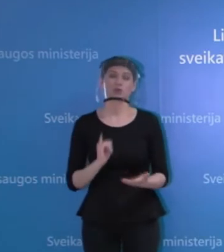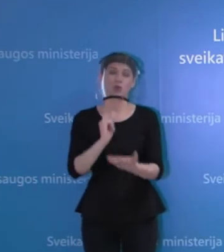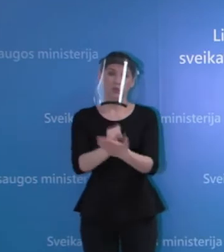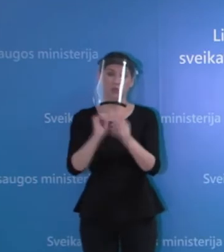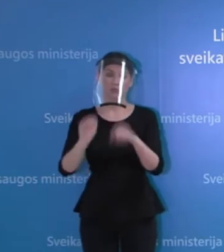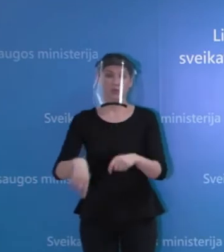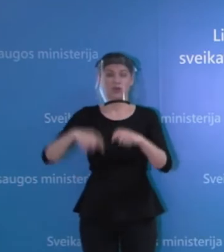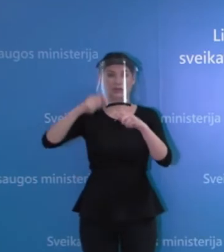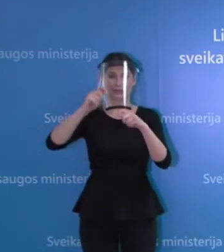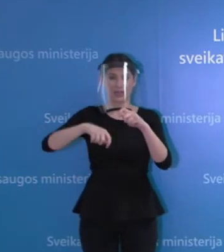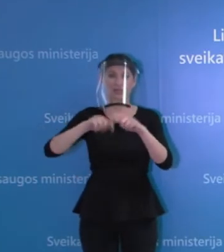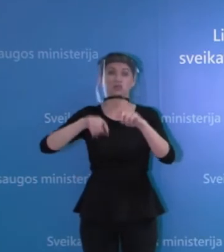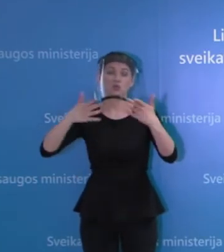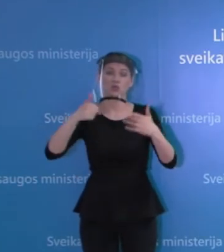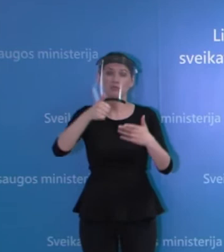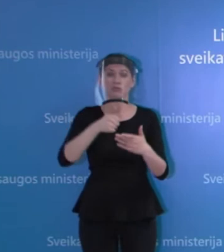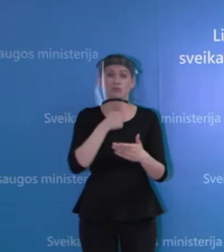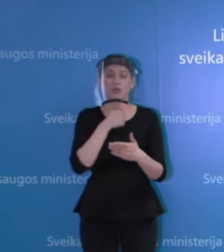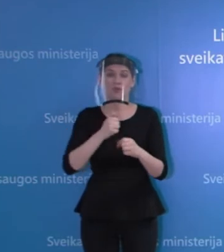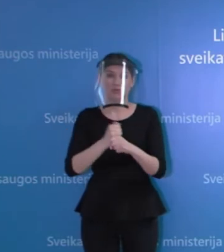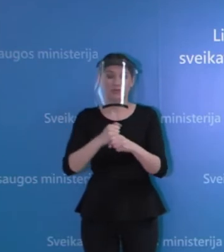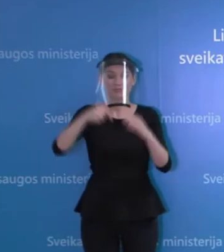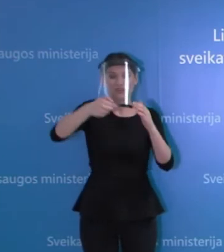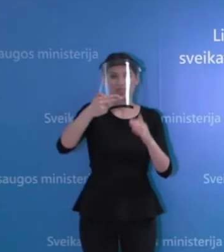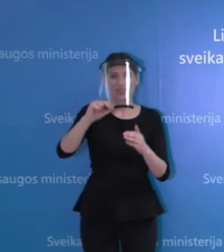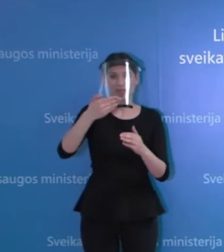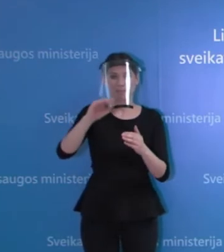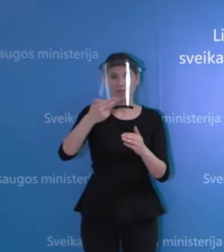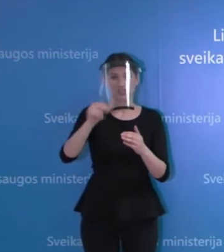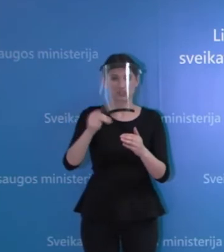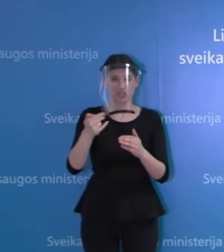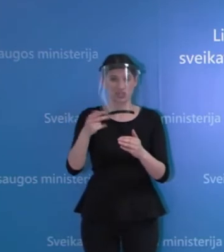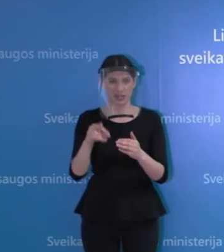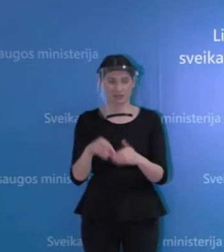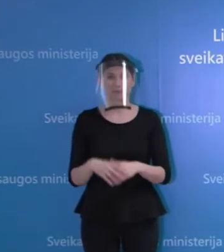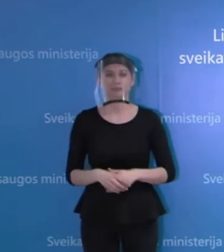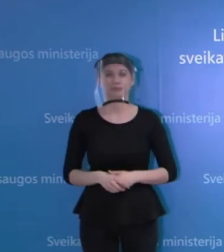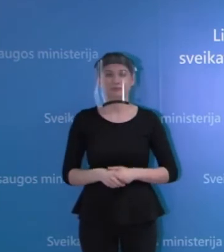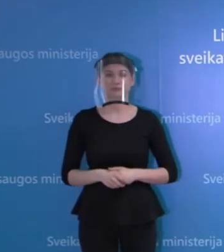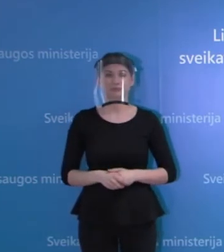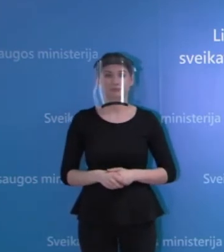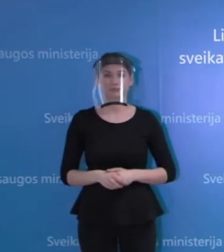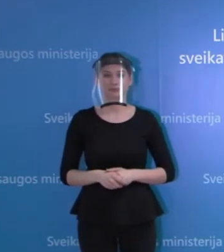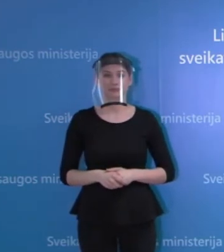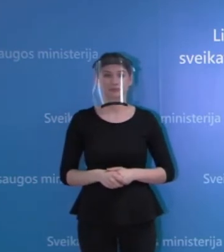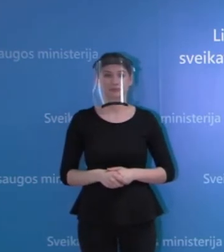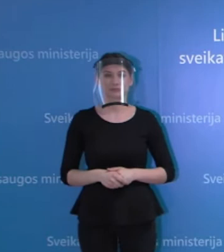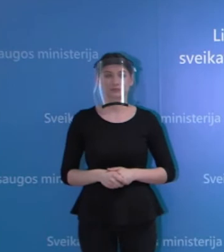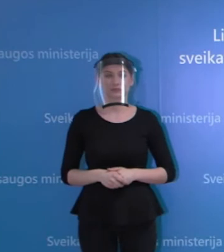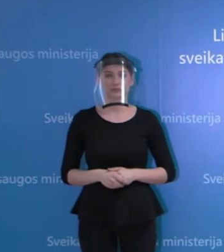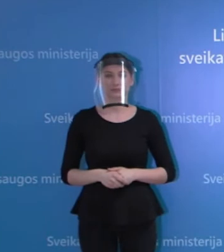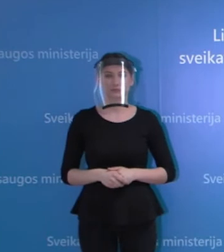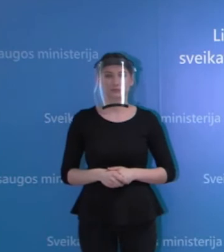pasitikrinti testais. Dar viena svarbi žinutė, kurią